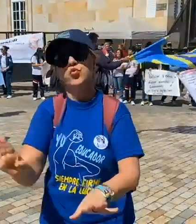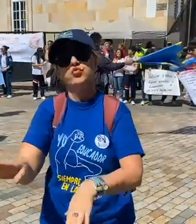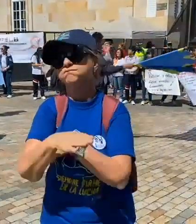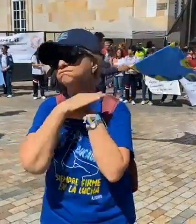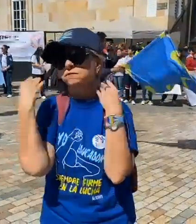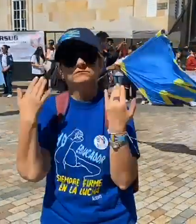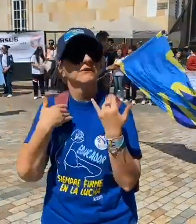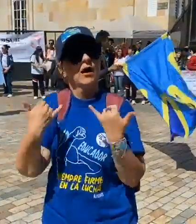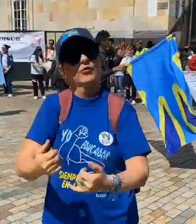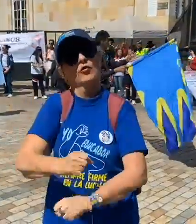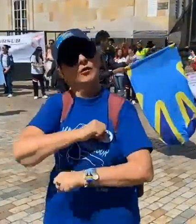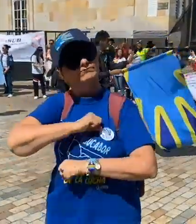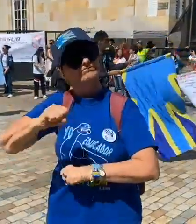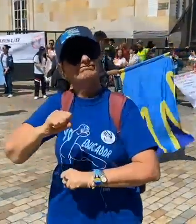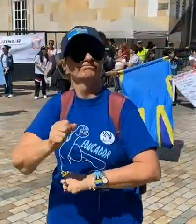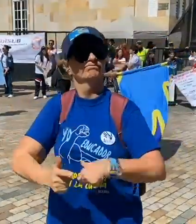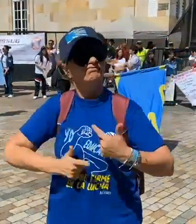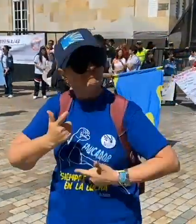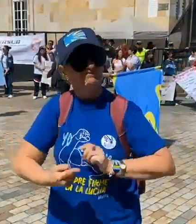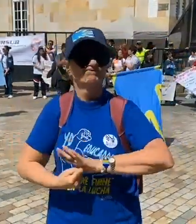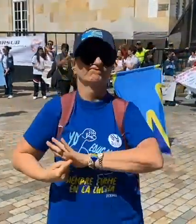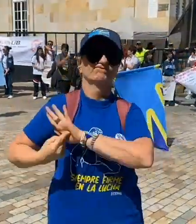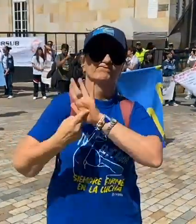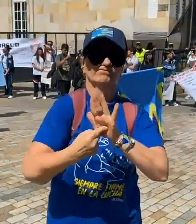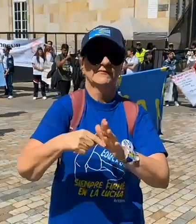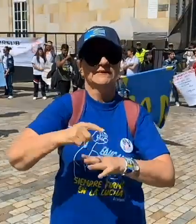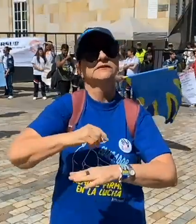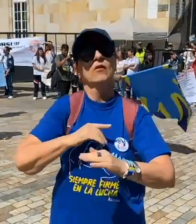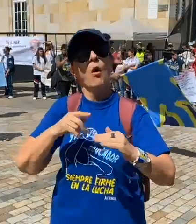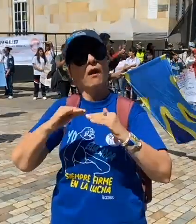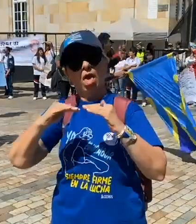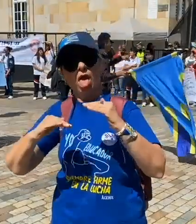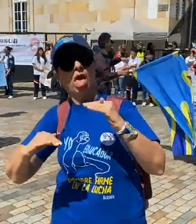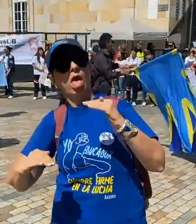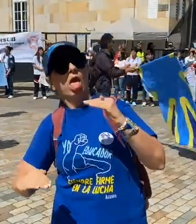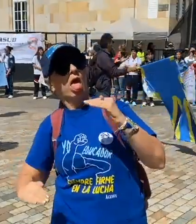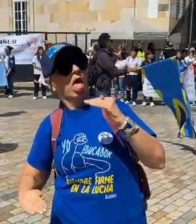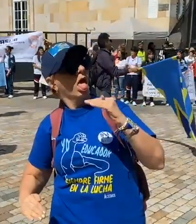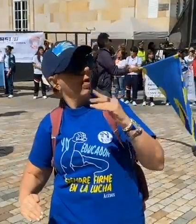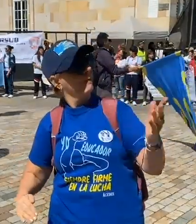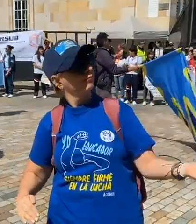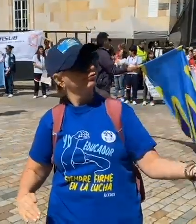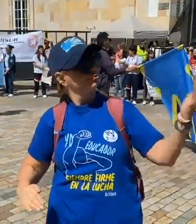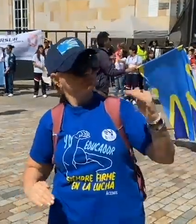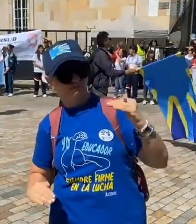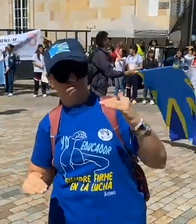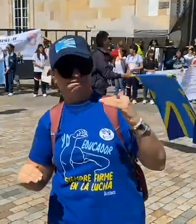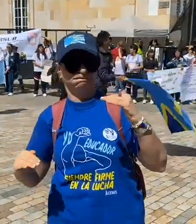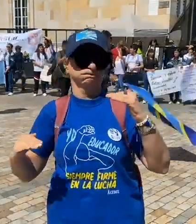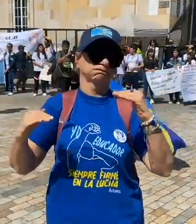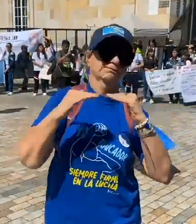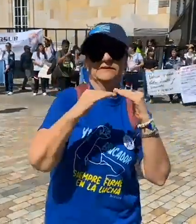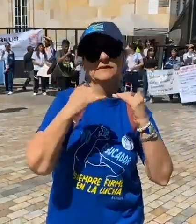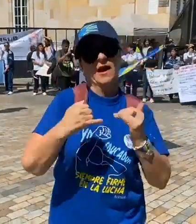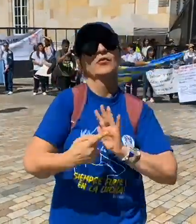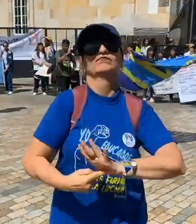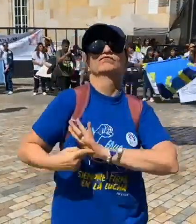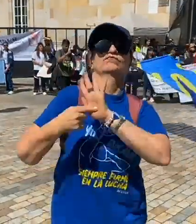queremos más, no aguantamos más. Es por eso que queremos visibilizar esta problemática. Queremos que la educación sea en igualdad de condiciones.